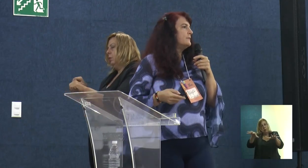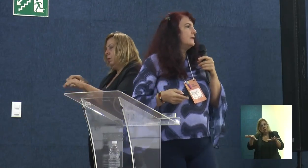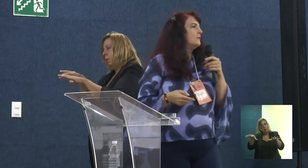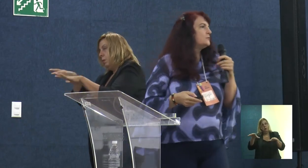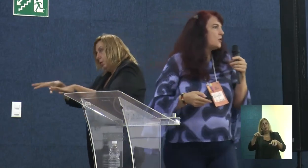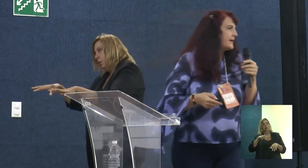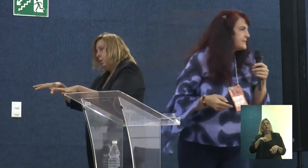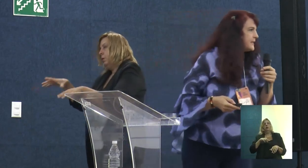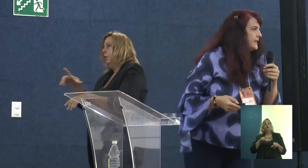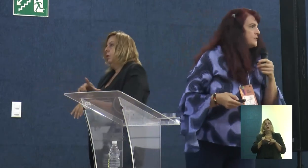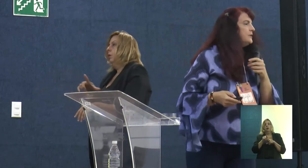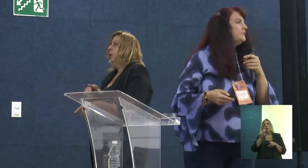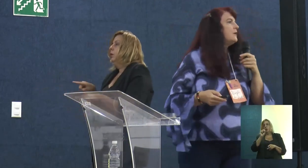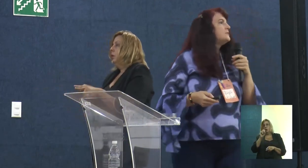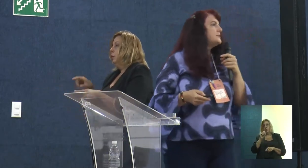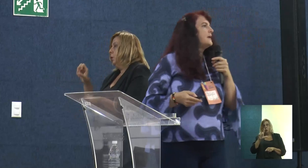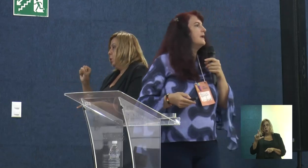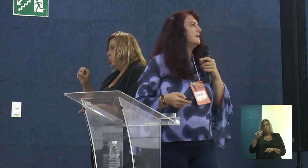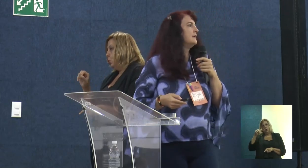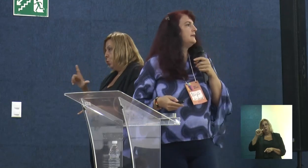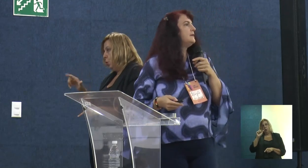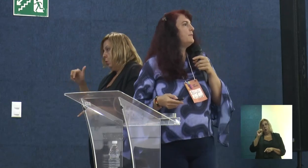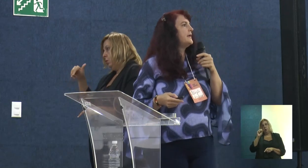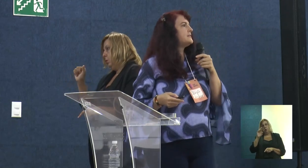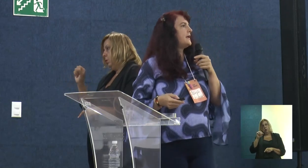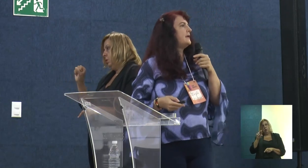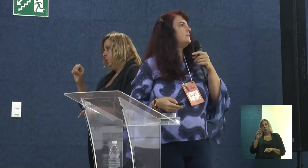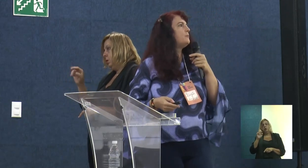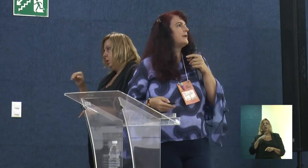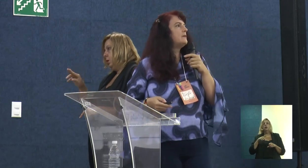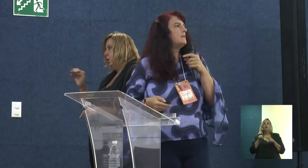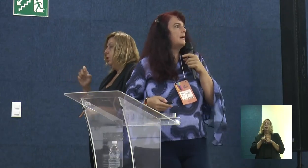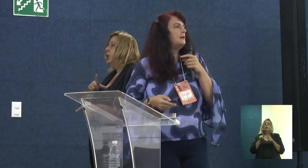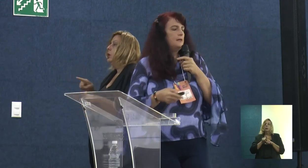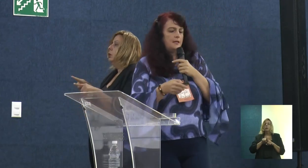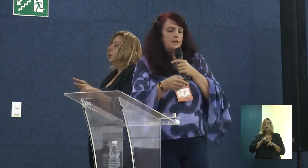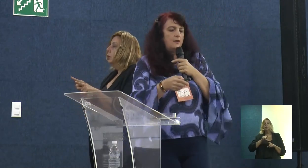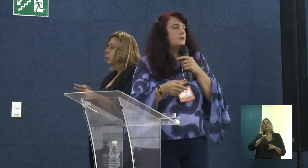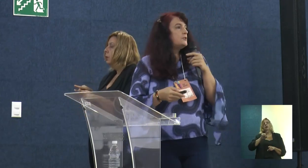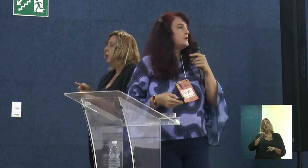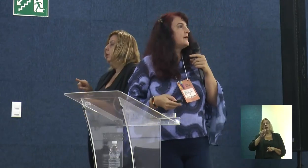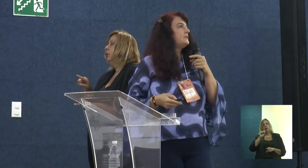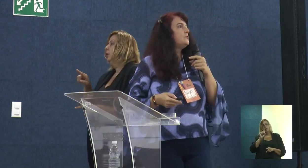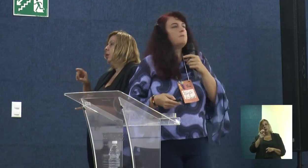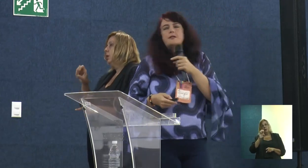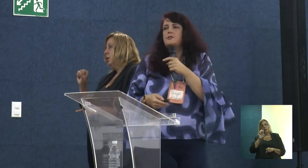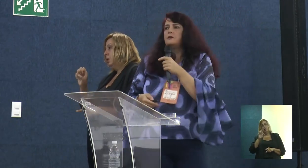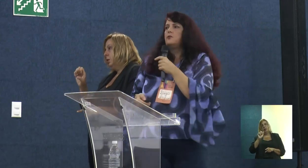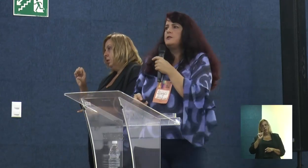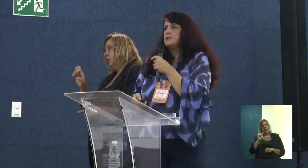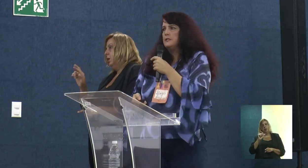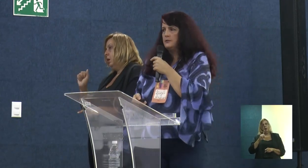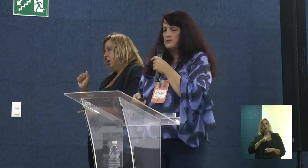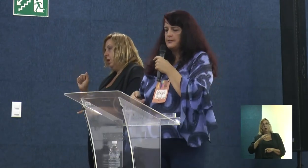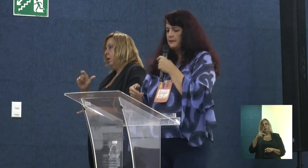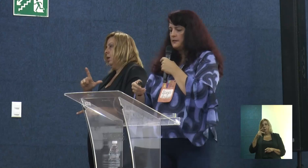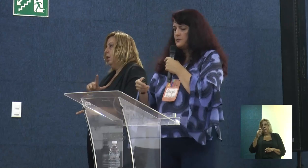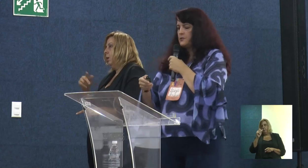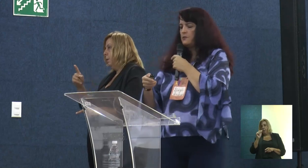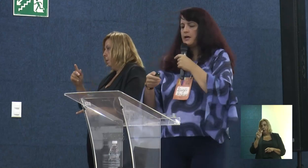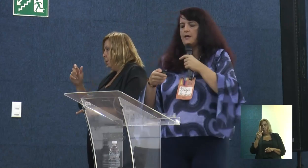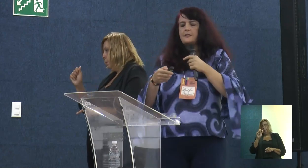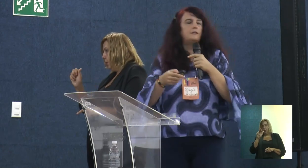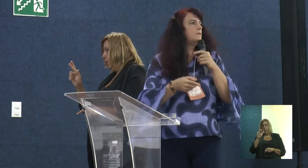também o Sol Nascente e Dóra de Steng. E também a Serrinha do Paranoá, onde a gente atua há mais de 14 anos,